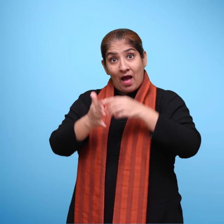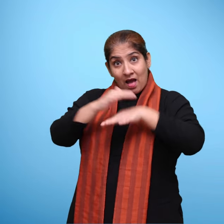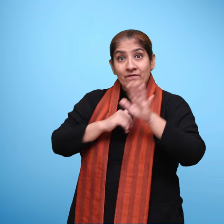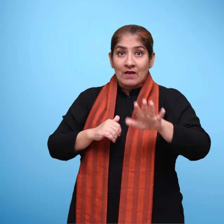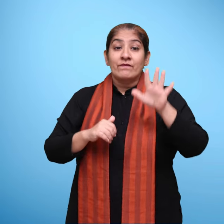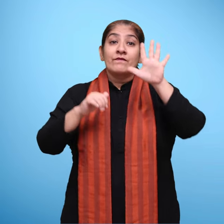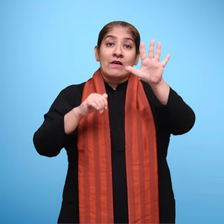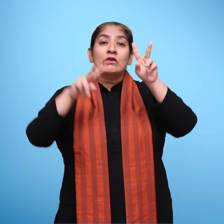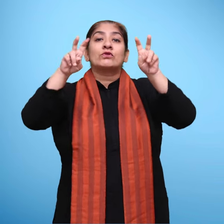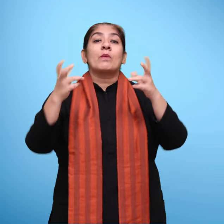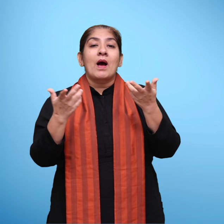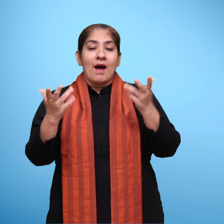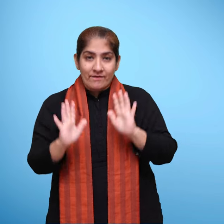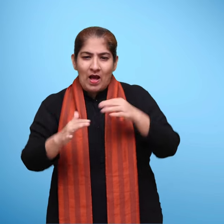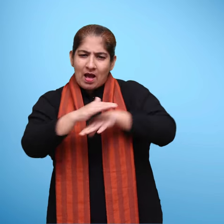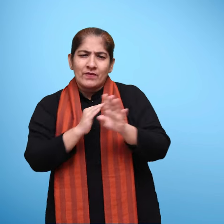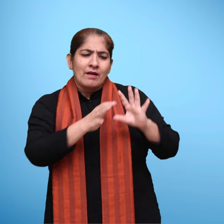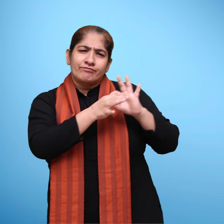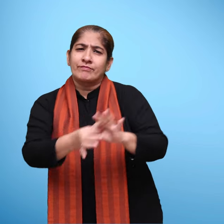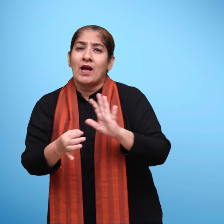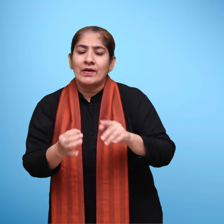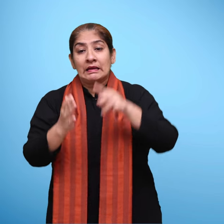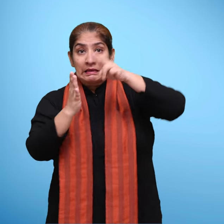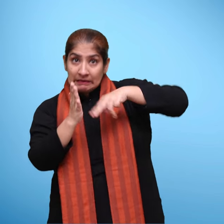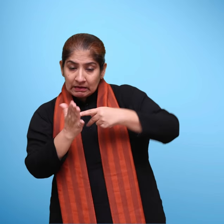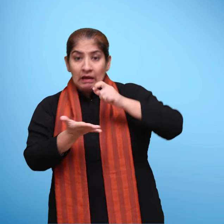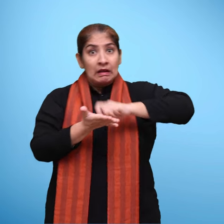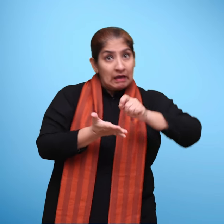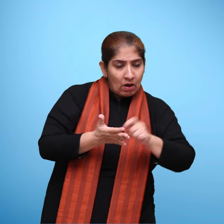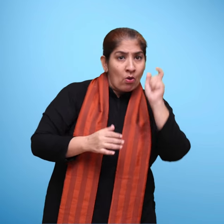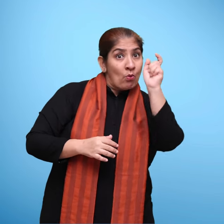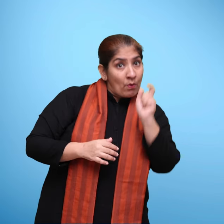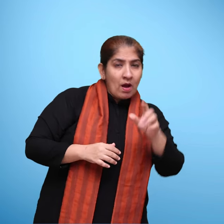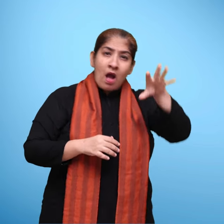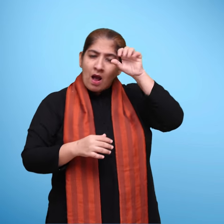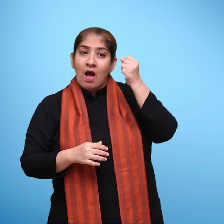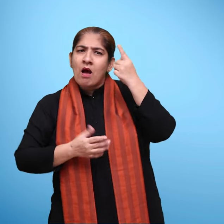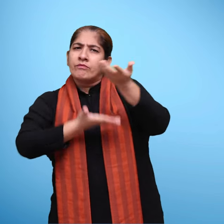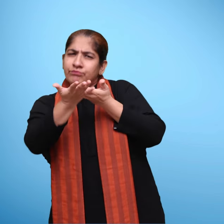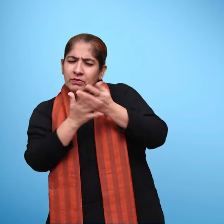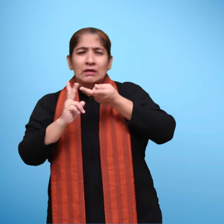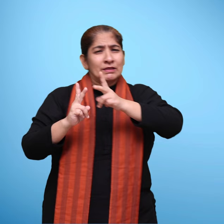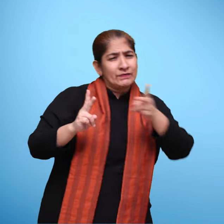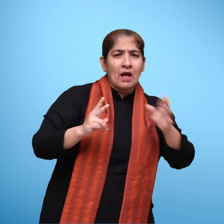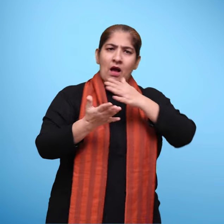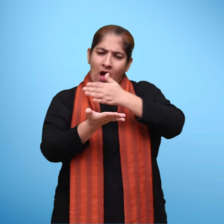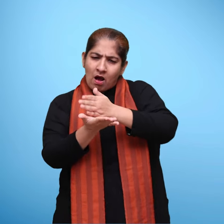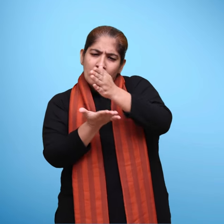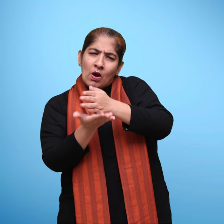इस पाठे पुस्तक में पाँच संदर्भों के इर्द गिर्द पढ़ने, लिखने, शब्द पहचानने और बातचीत के